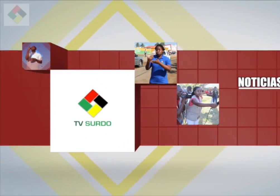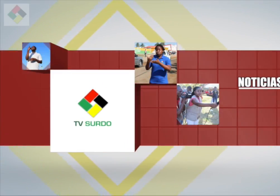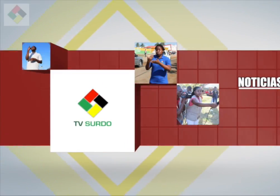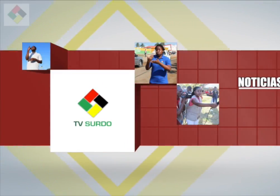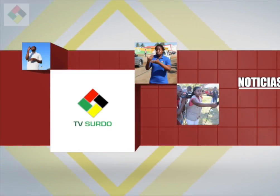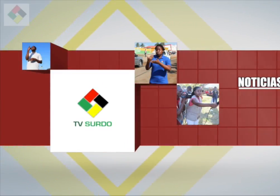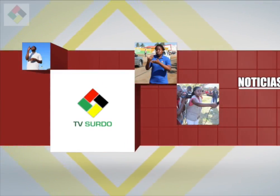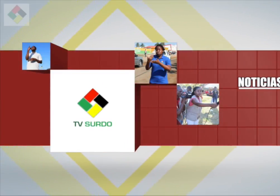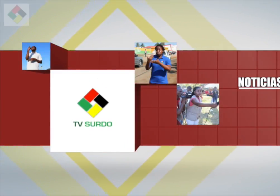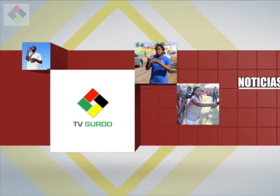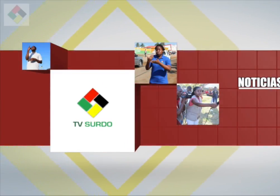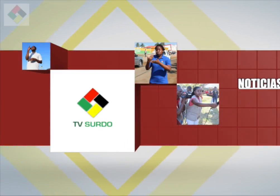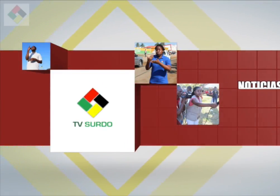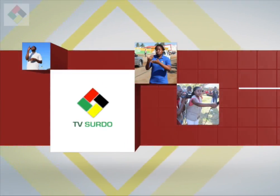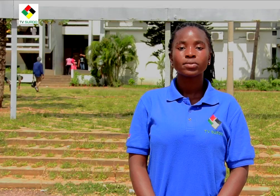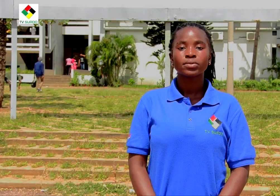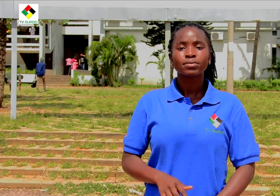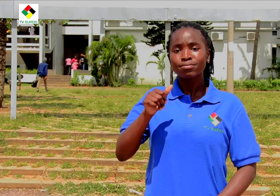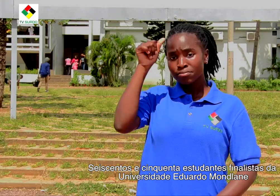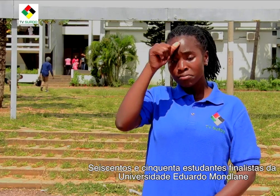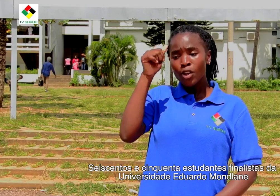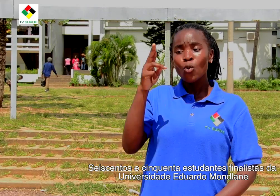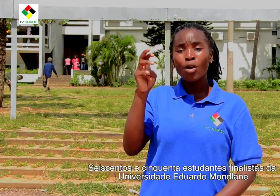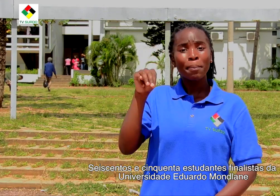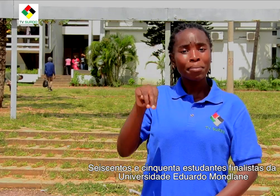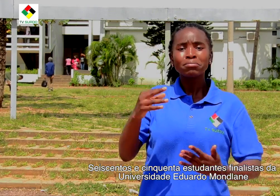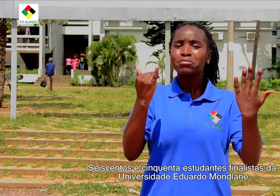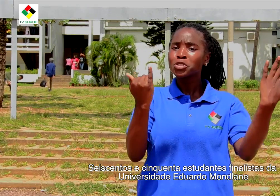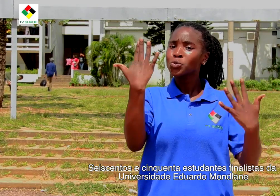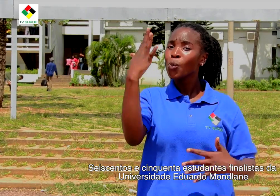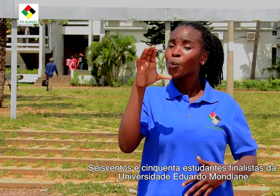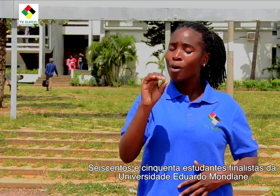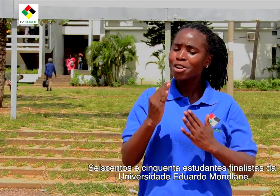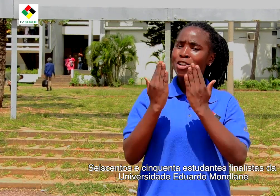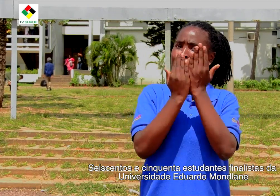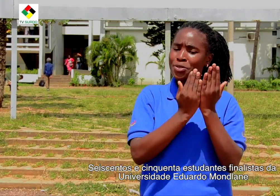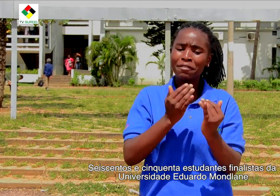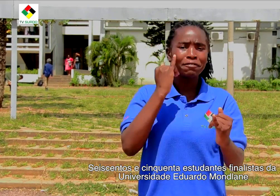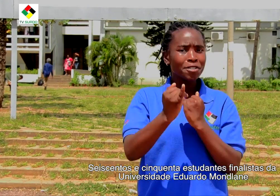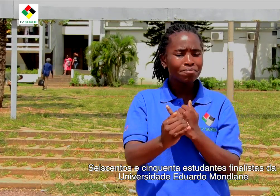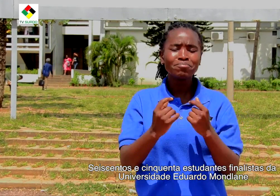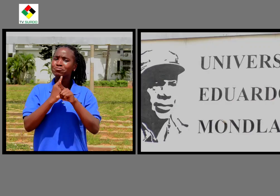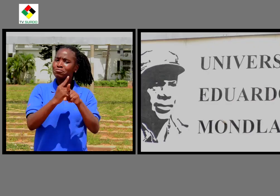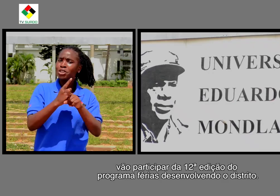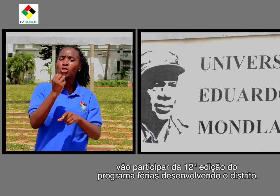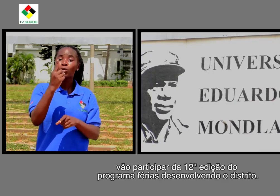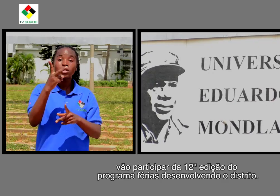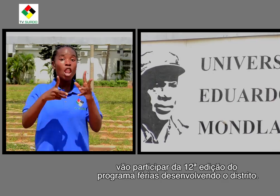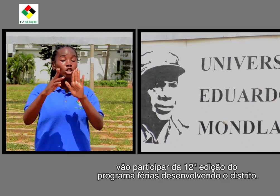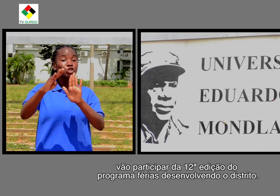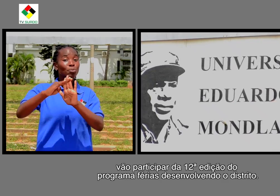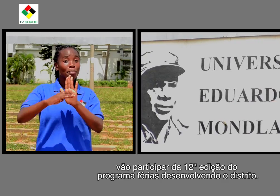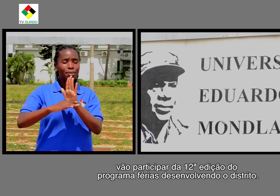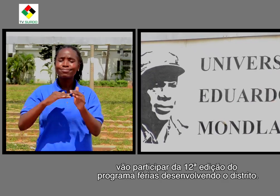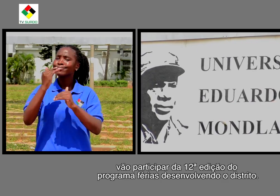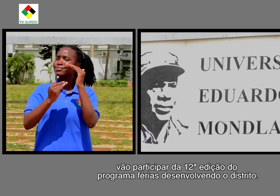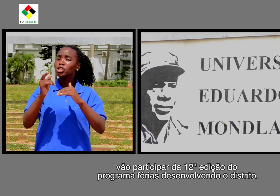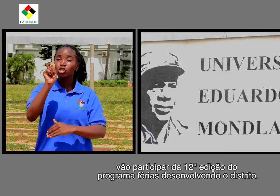Música 650 estudantes finalistas da Universidade Eduardo Mulan vão participar da 12ª edição do